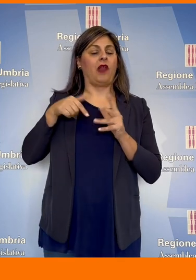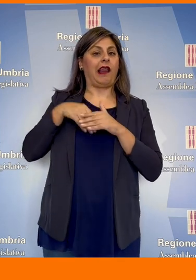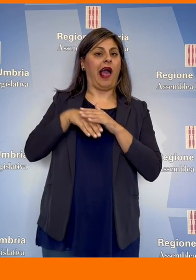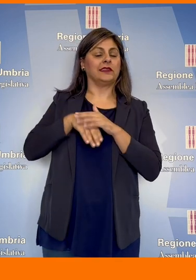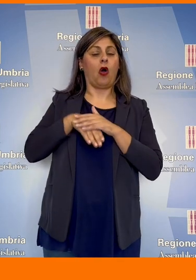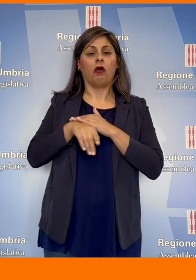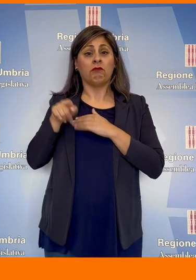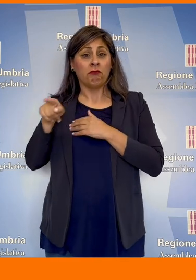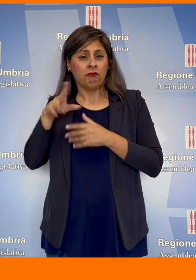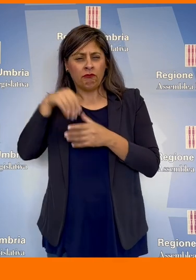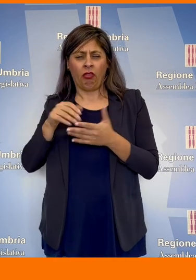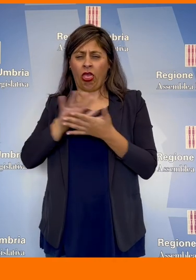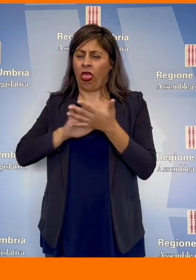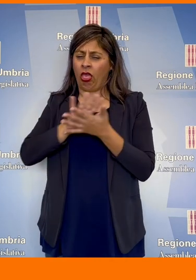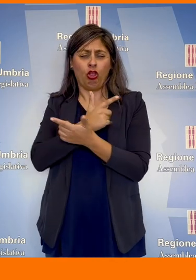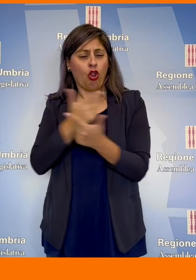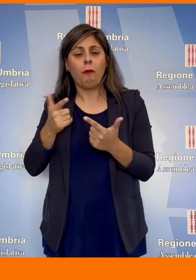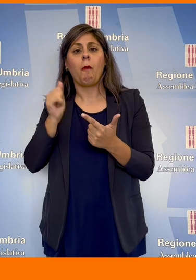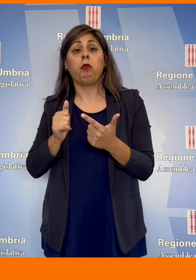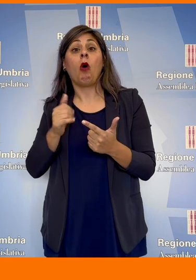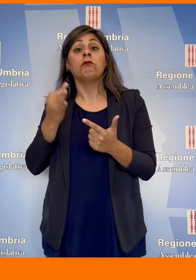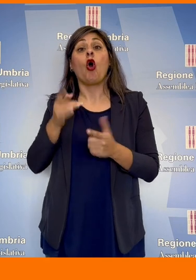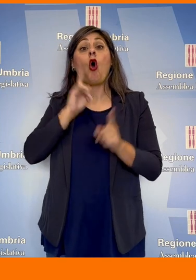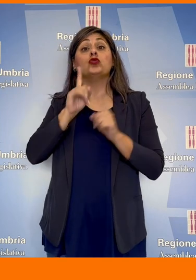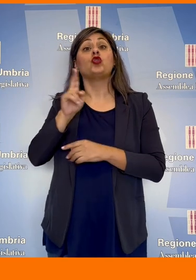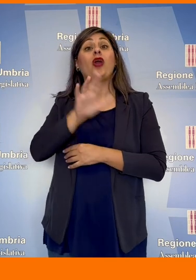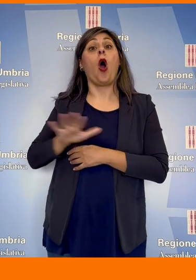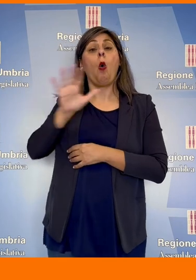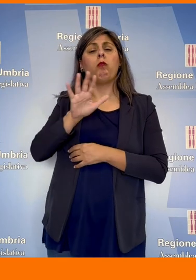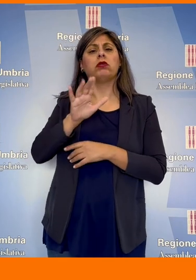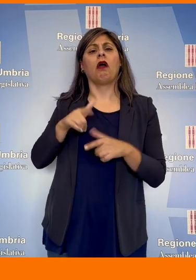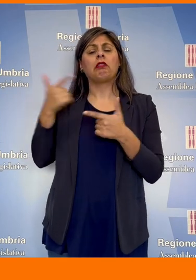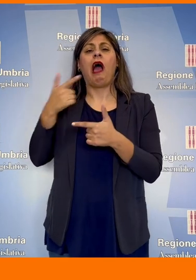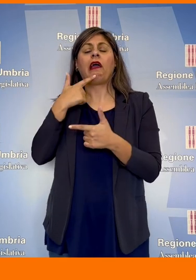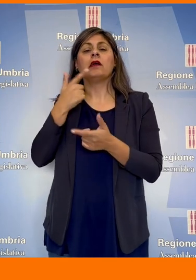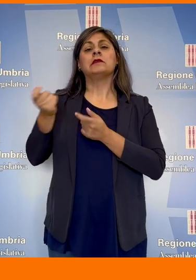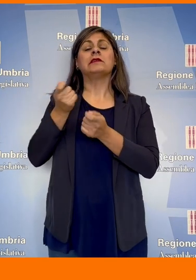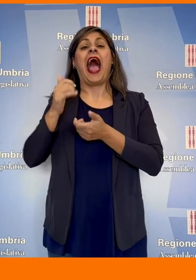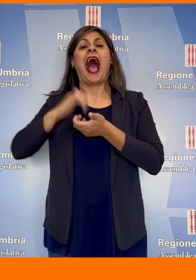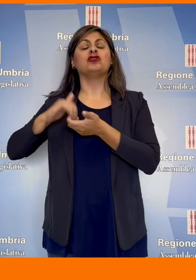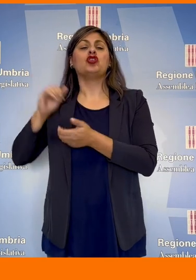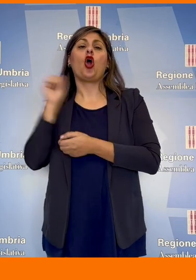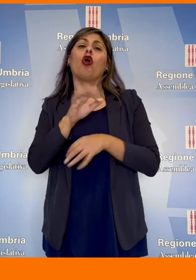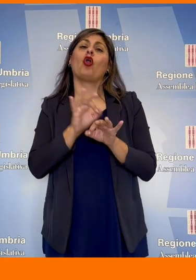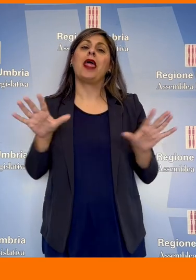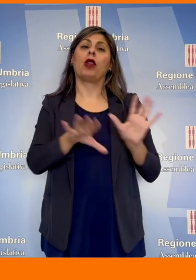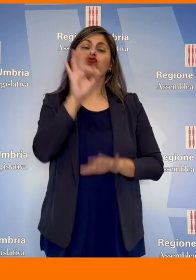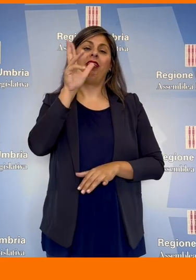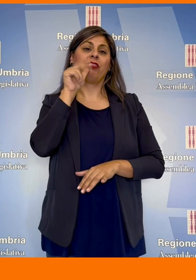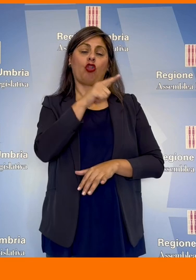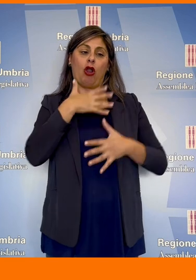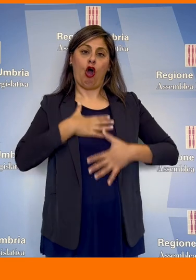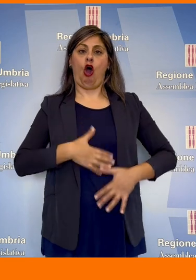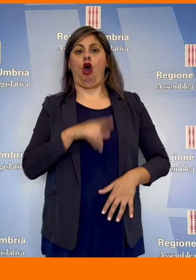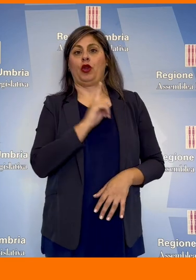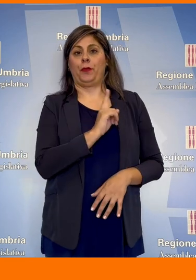interno troppi spazi di ambiguità e potrebbe consegnare i consultori dell'Umbria ad associazioni che si oppongono alla libertà delle scelte